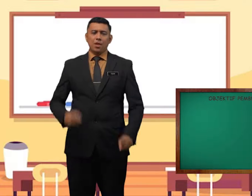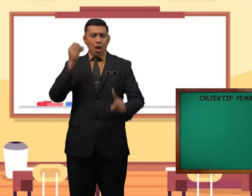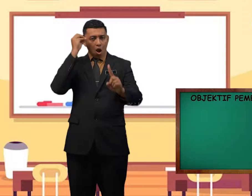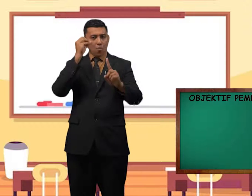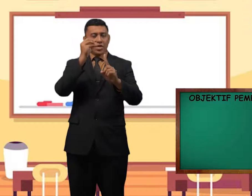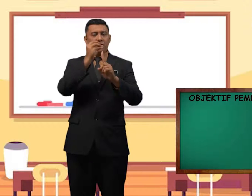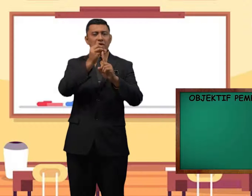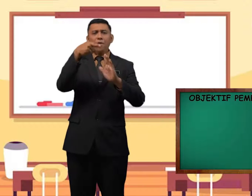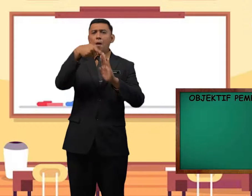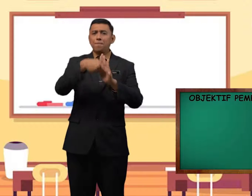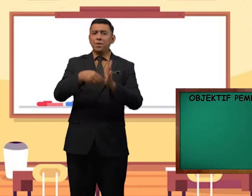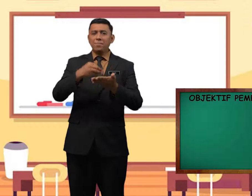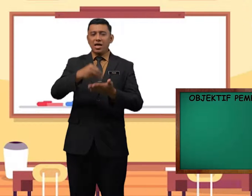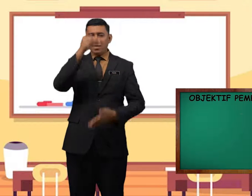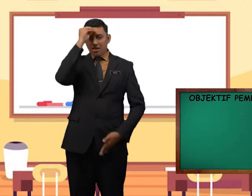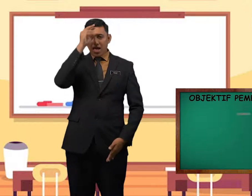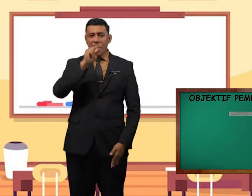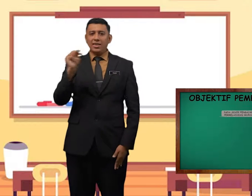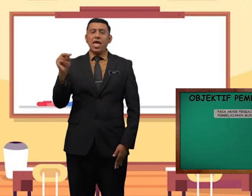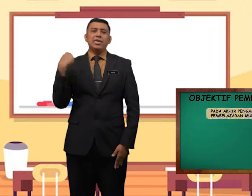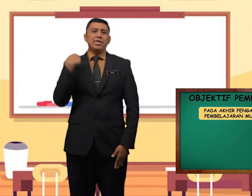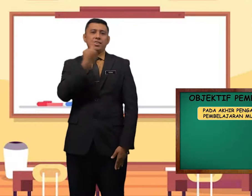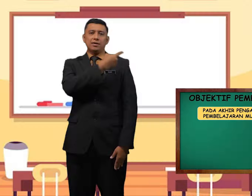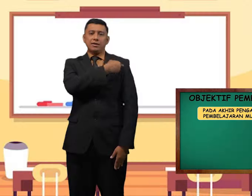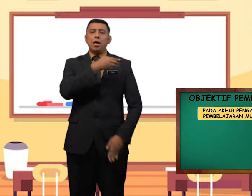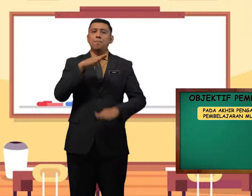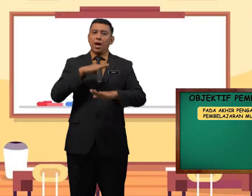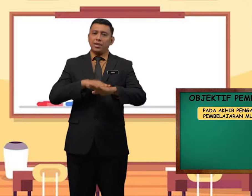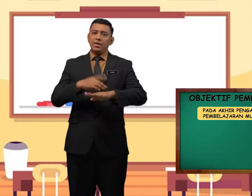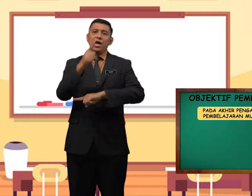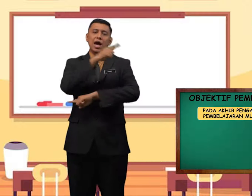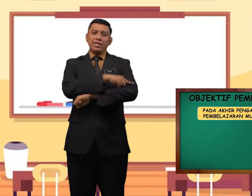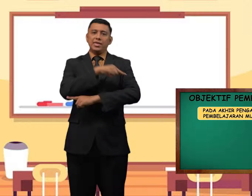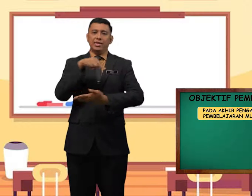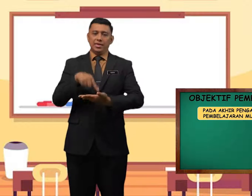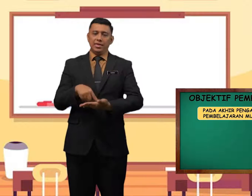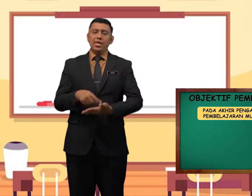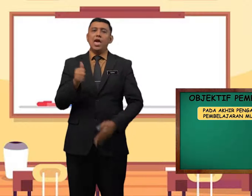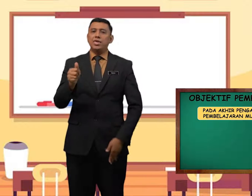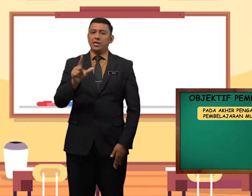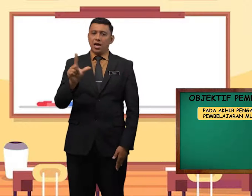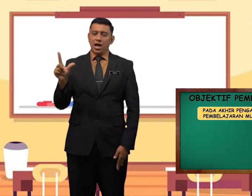Objektif pembelajaran kita pada hari ini ialah